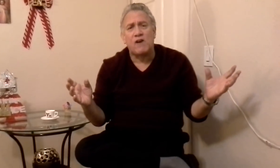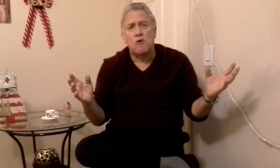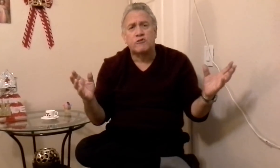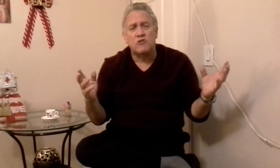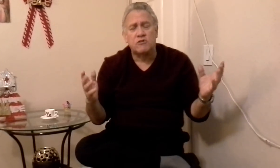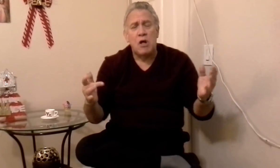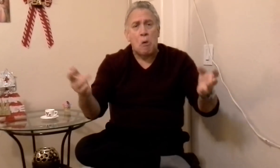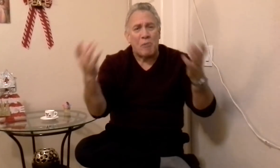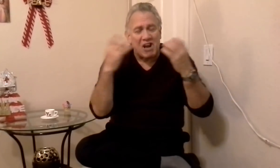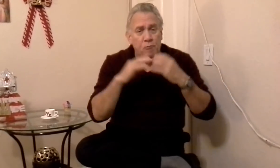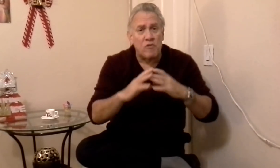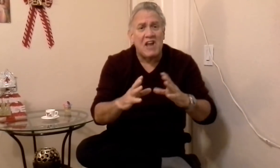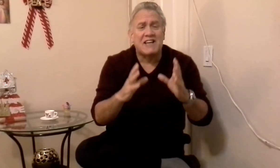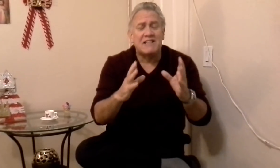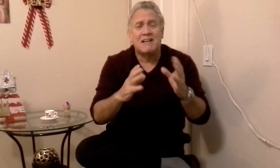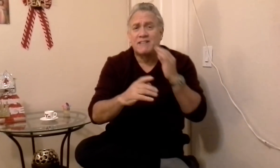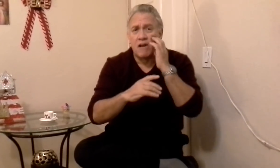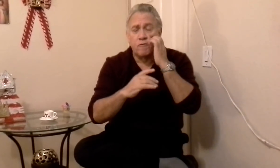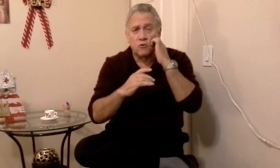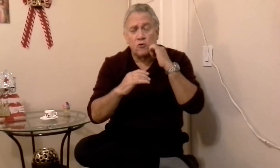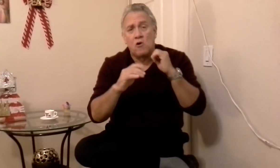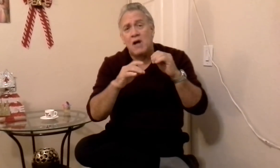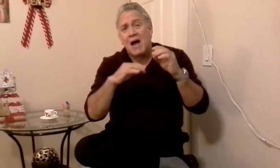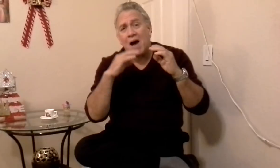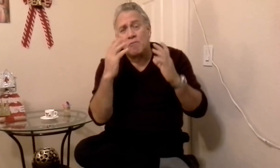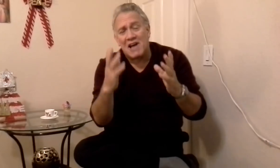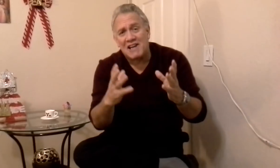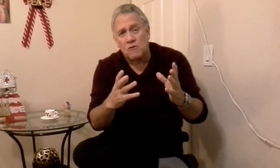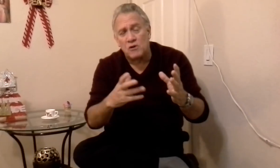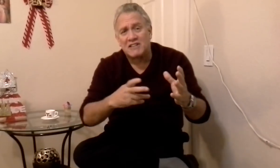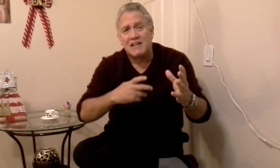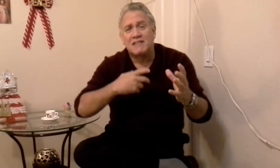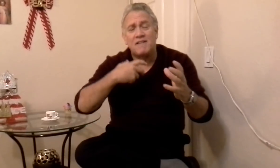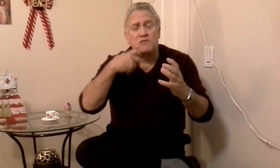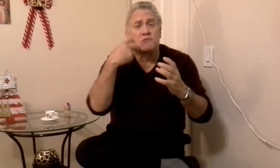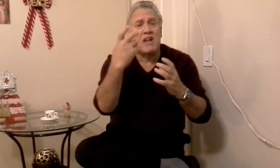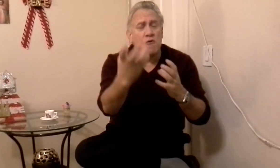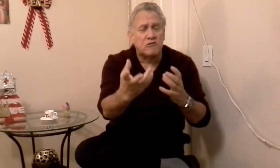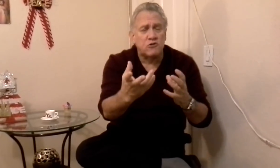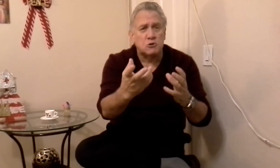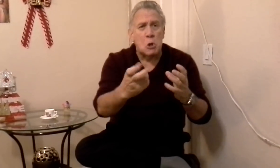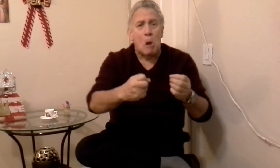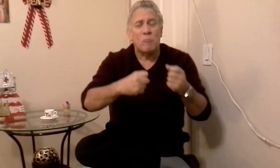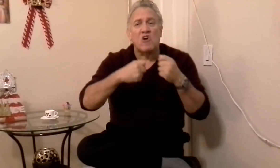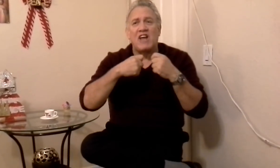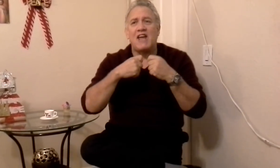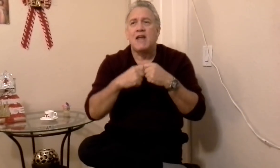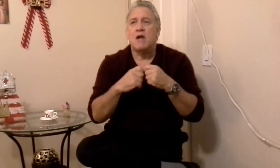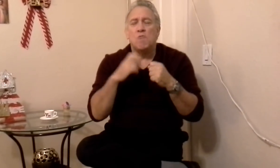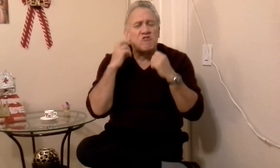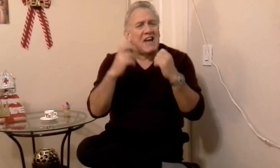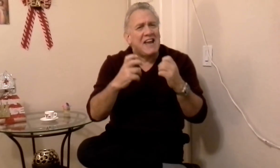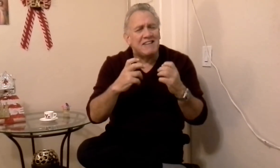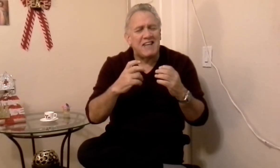negocios, para poder quizás en el futuro hablarle a algunas gentes de sus negocios, porque mucha gente